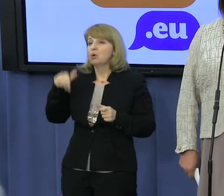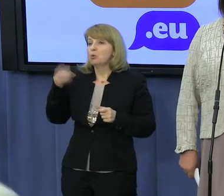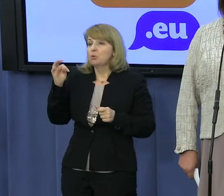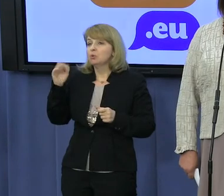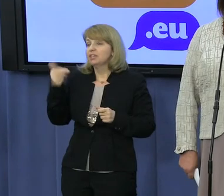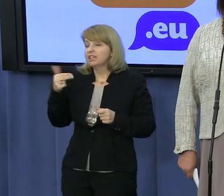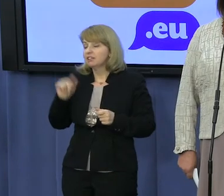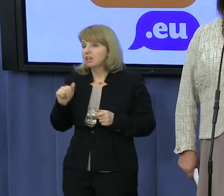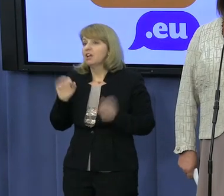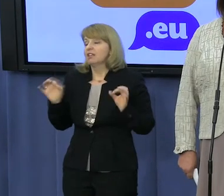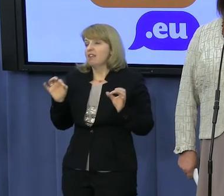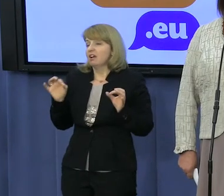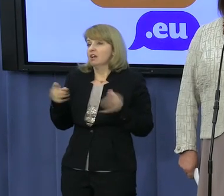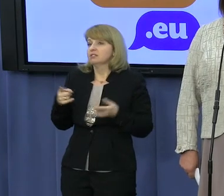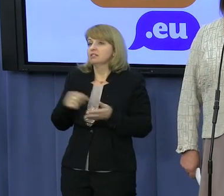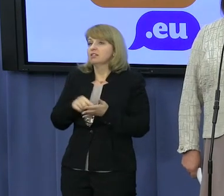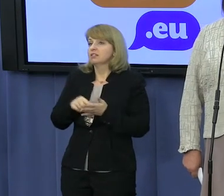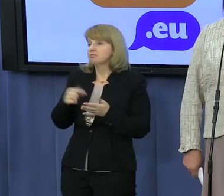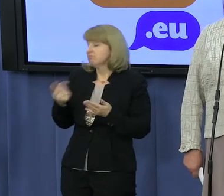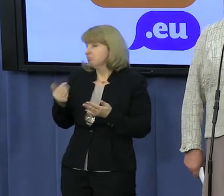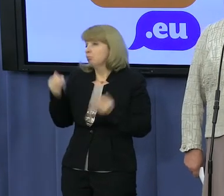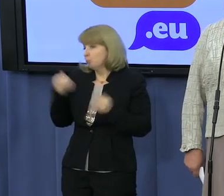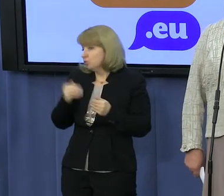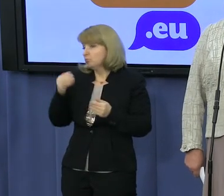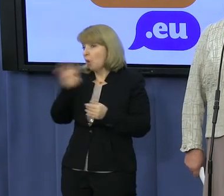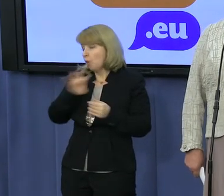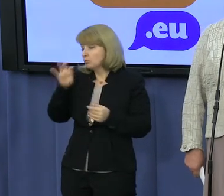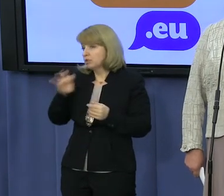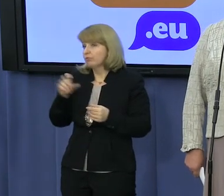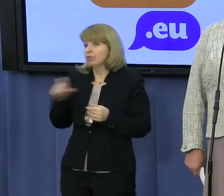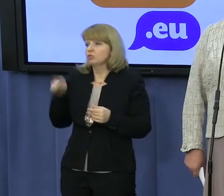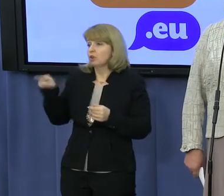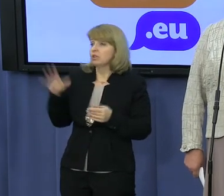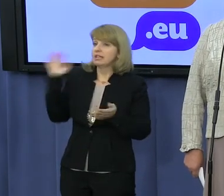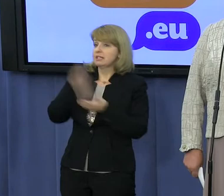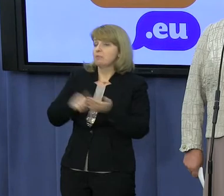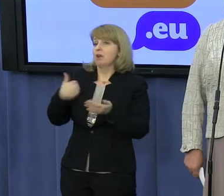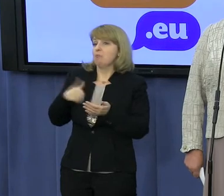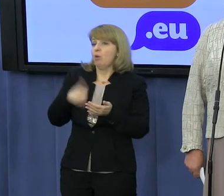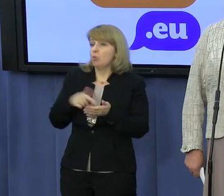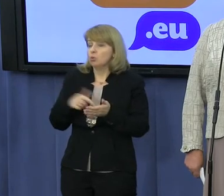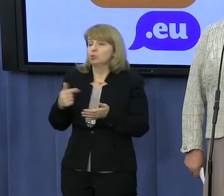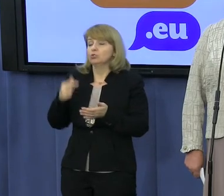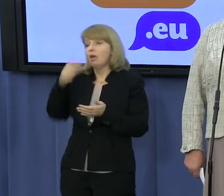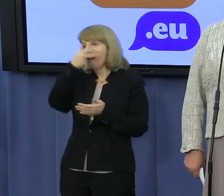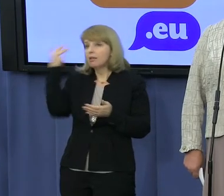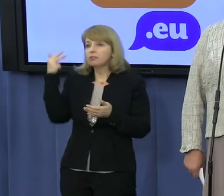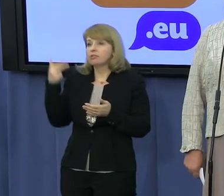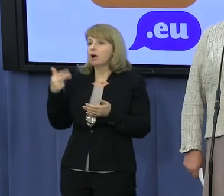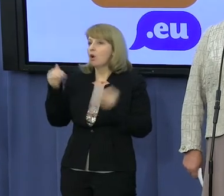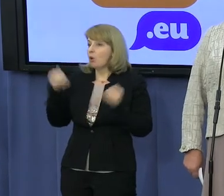żeby nie rozważać poważnie scenariusza, w którym Putin na przykład przejmuje część Białorusi i Litwy, żeby mieć dostęp do